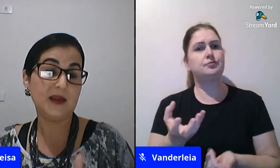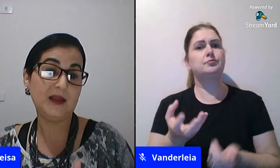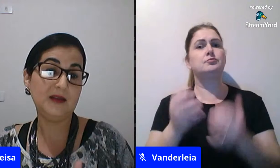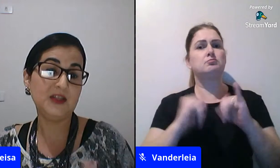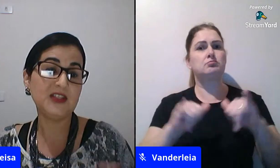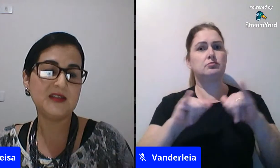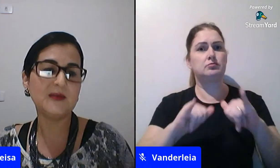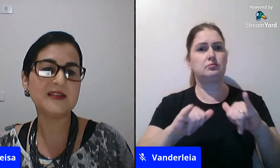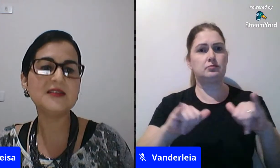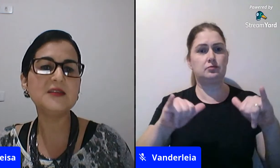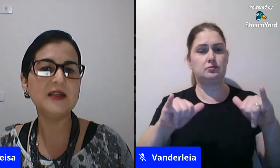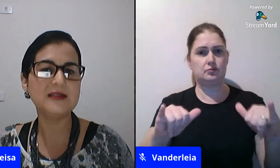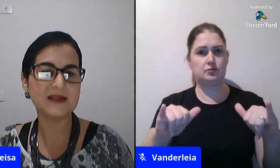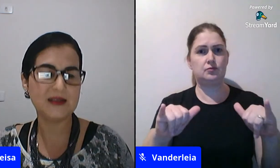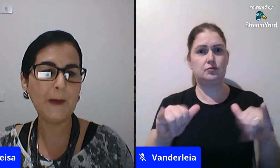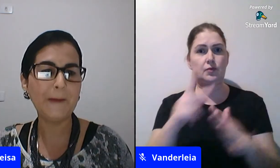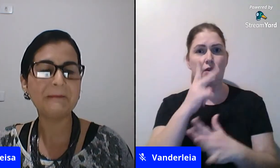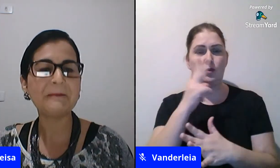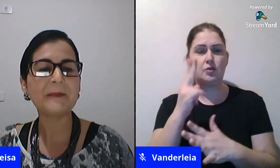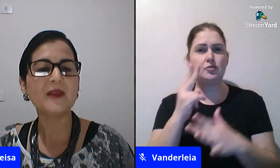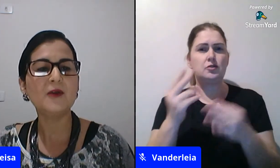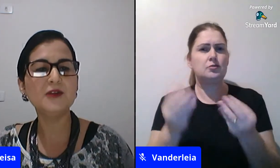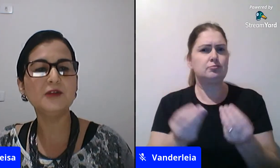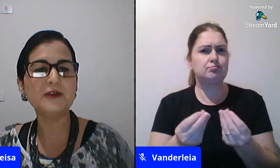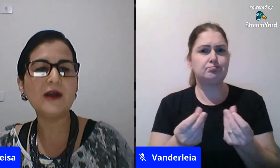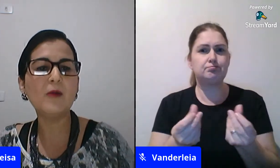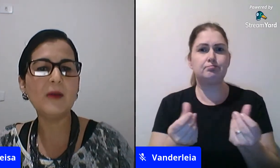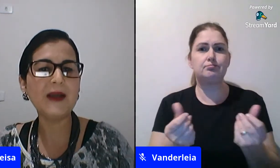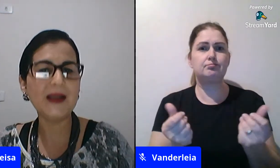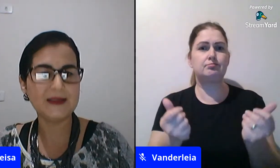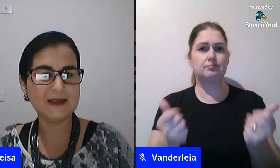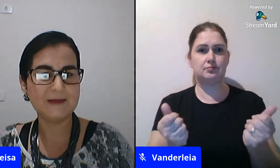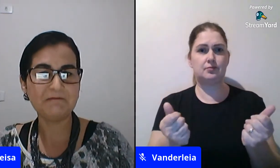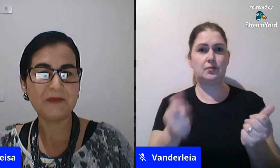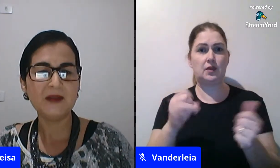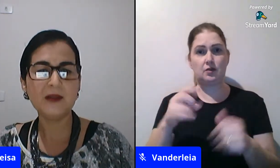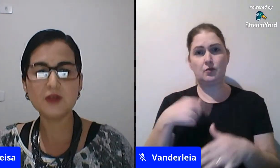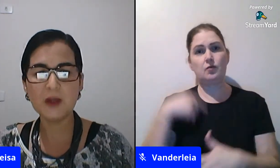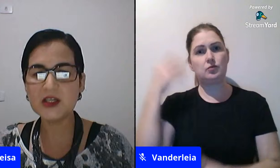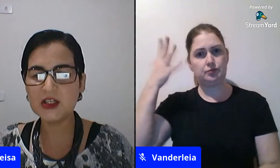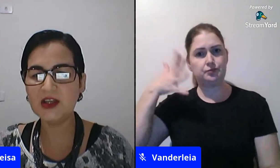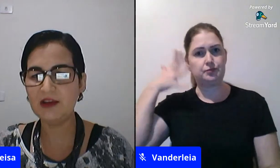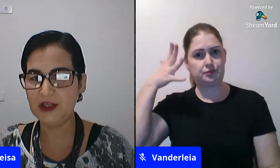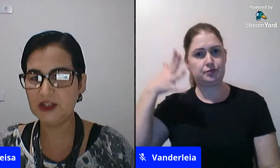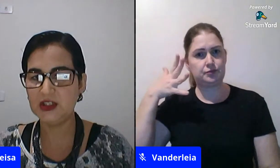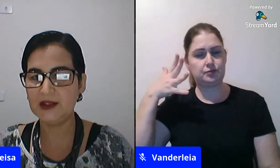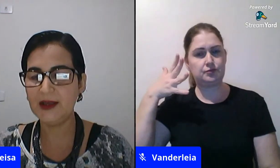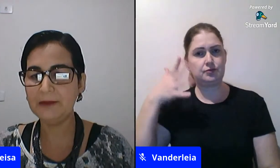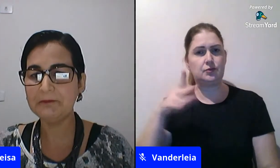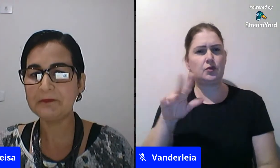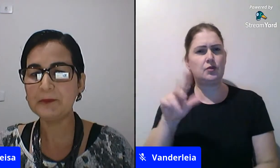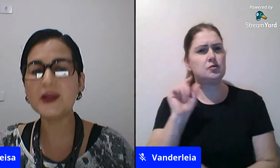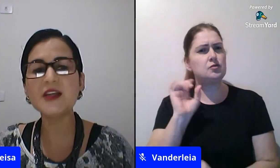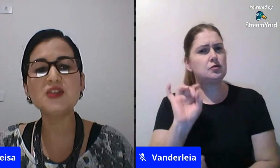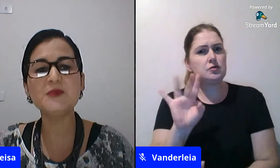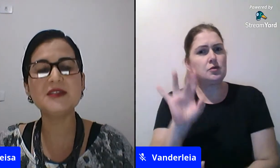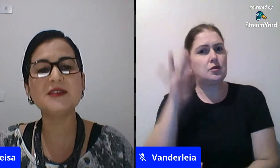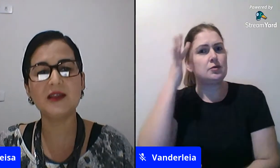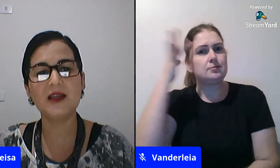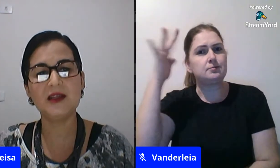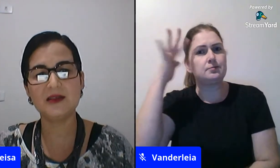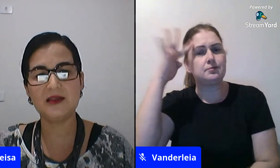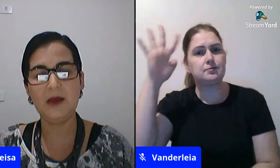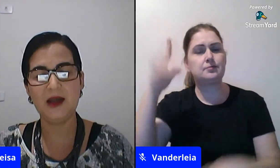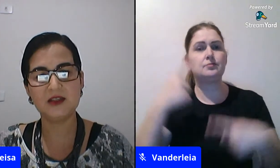não deixa de ser uma sensibilização, quando eu vou dar alguma palestra. Então, só para a gente refletir, por que a gente